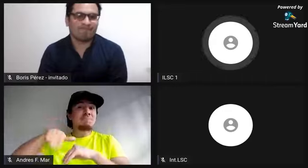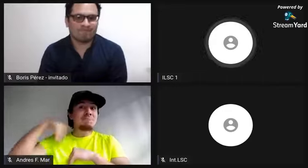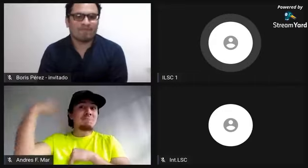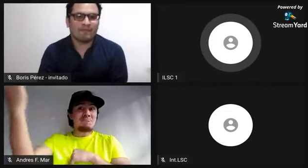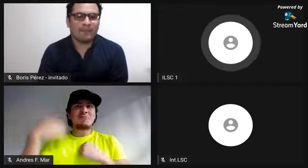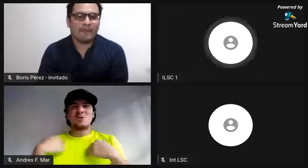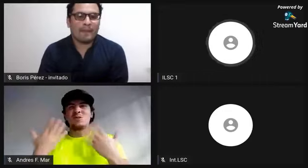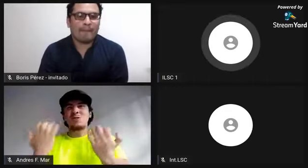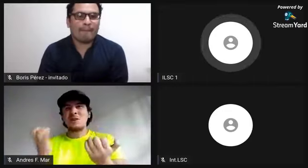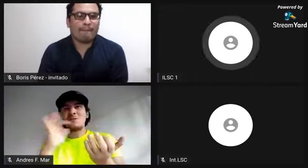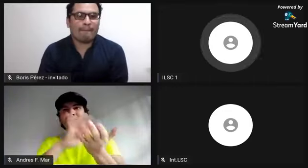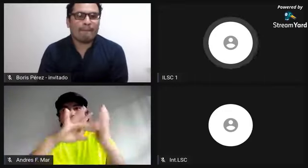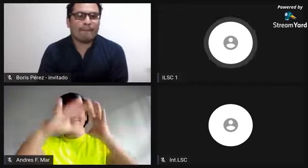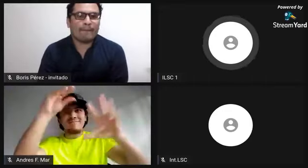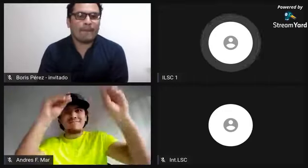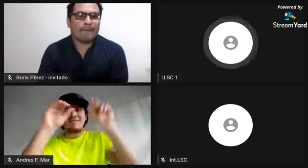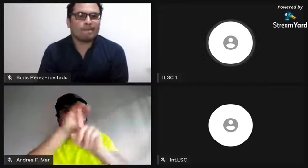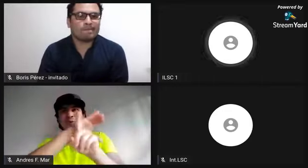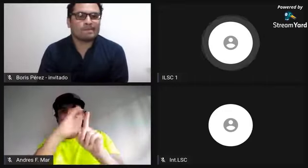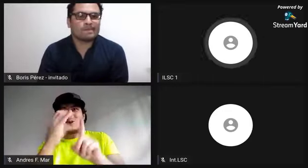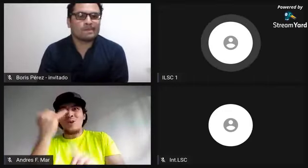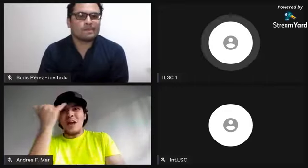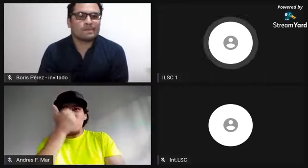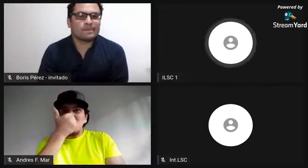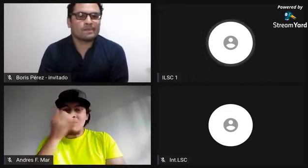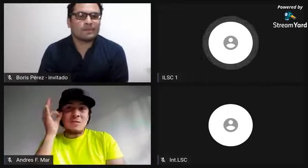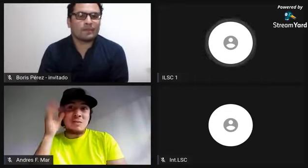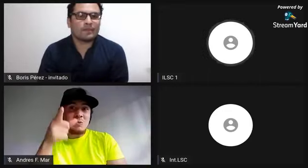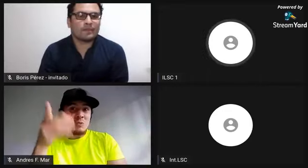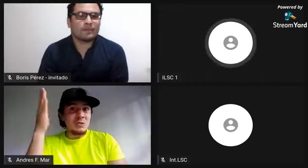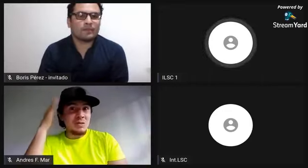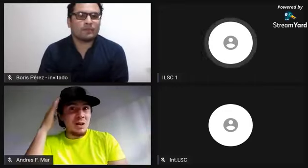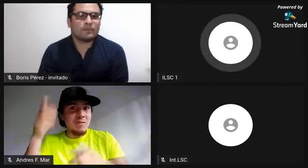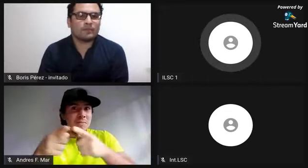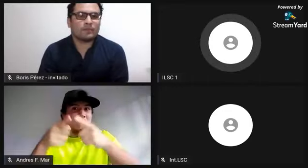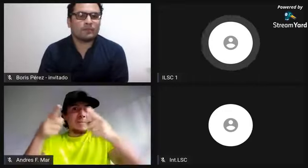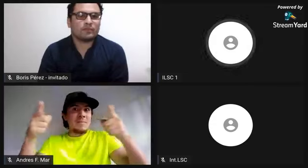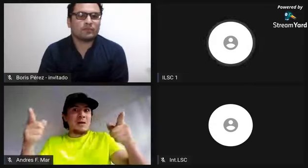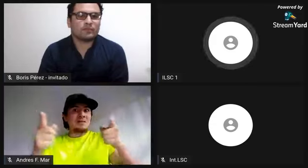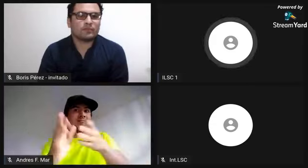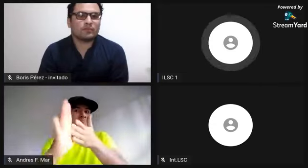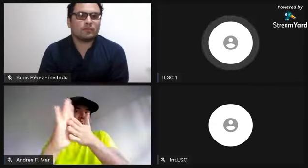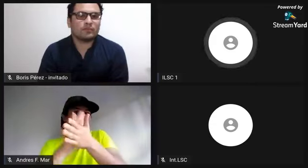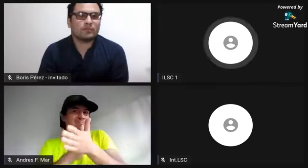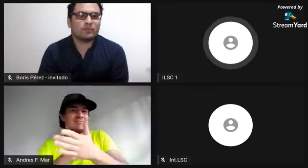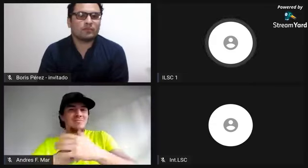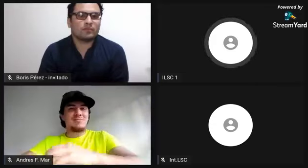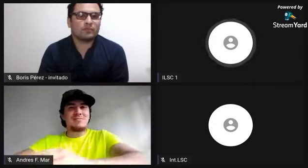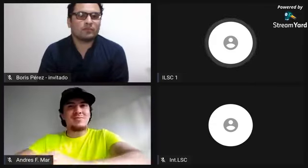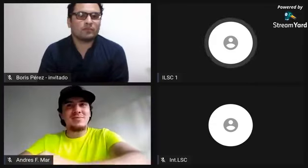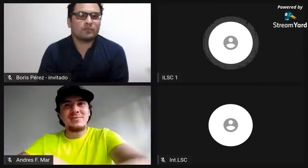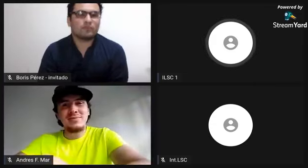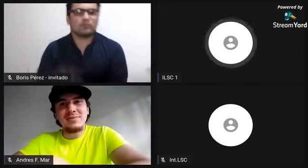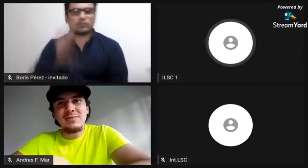recientemente iba a tener la oportunidad de viajar hacia esa zona del país, pero, pues, tras todo el tema de la pandemia y la cuarentena,